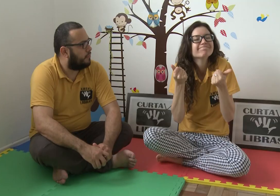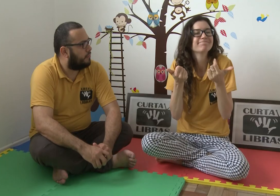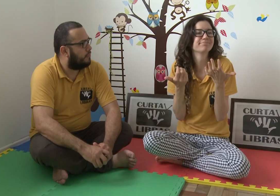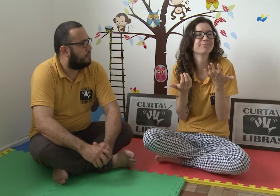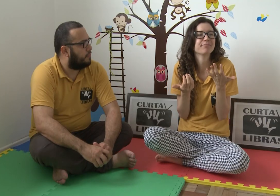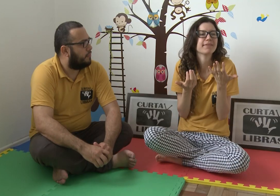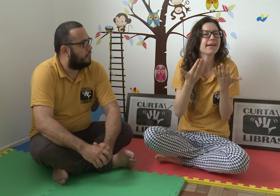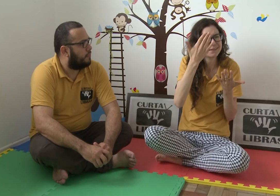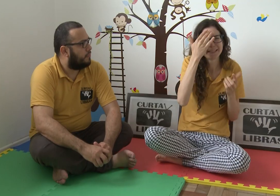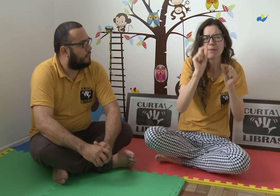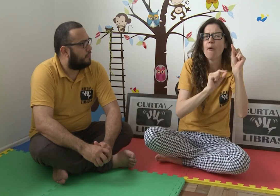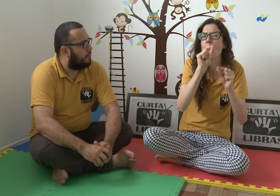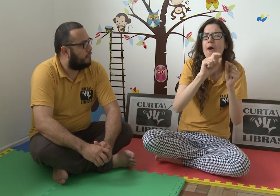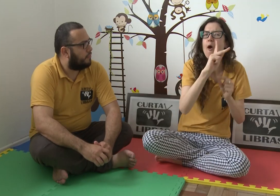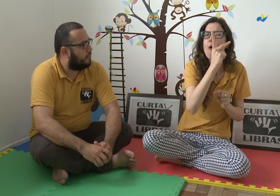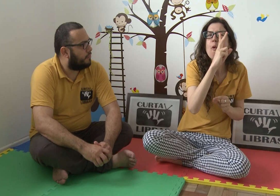Você sabe o que é o parto humanizado?